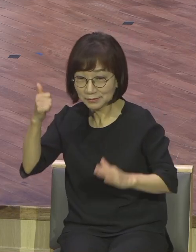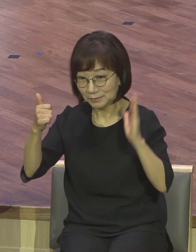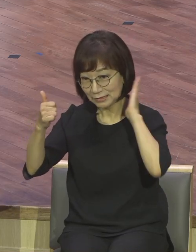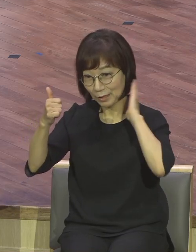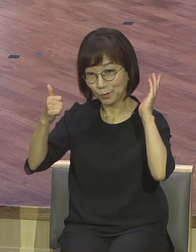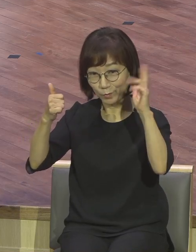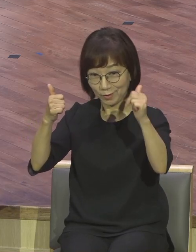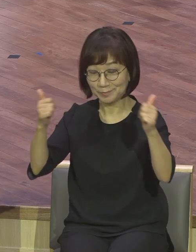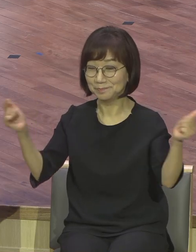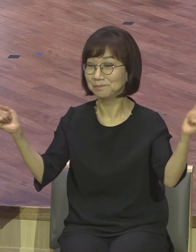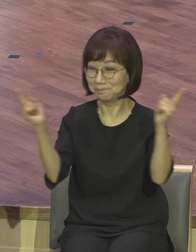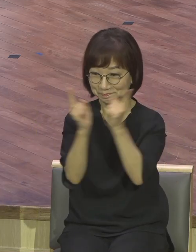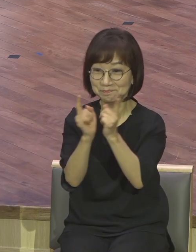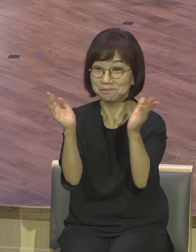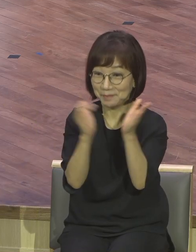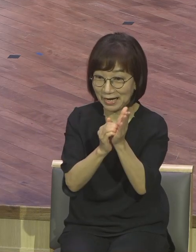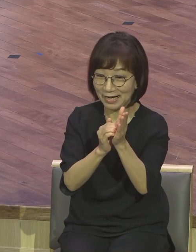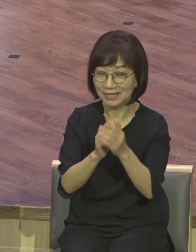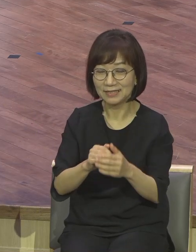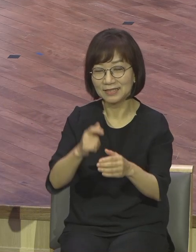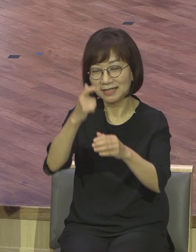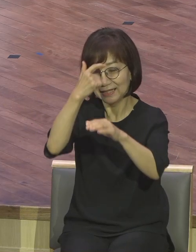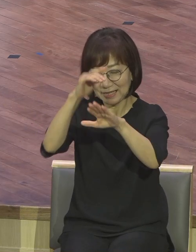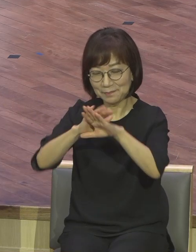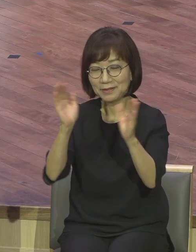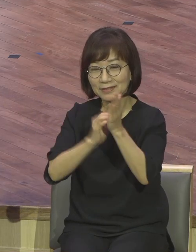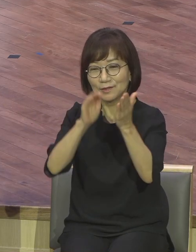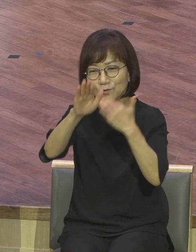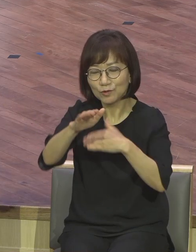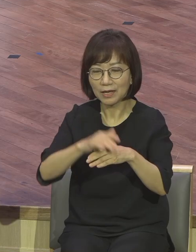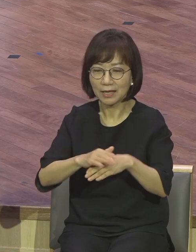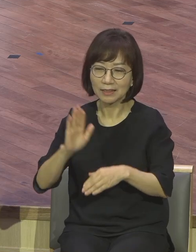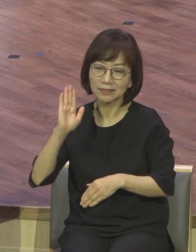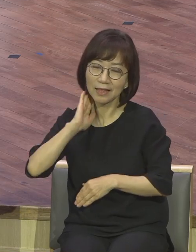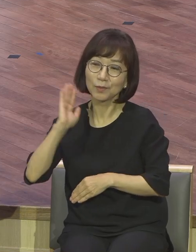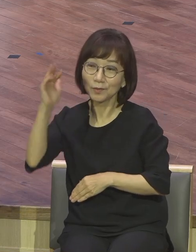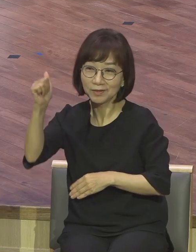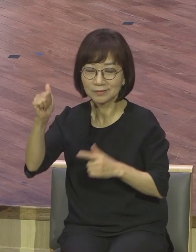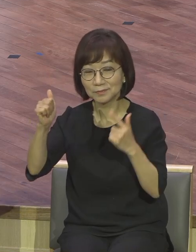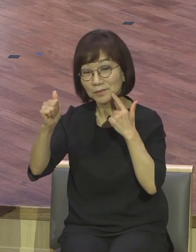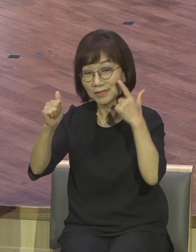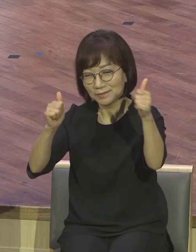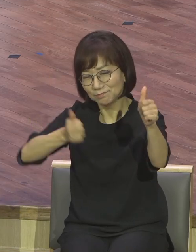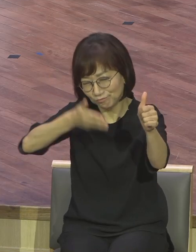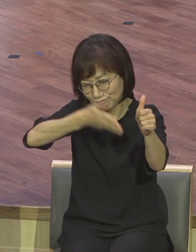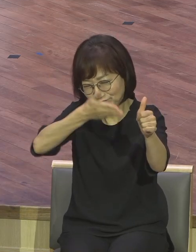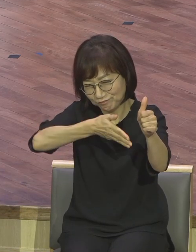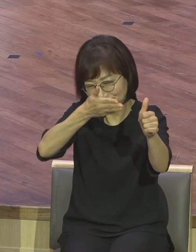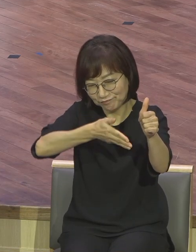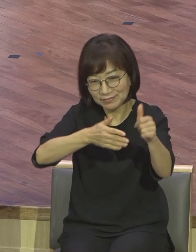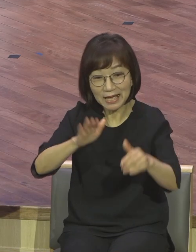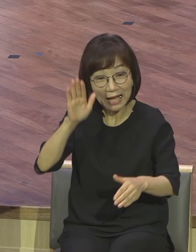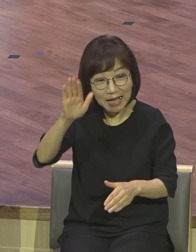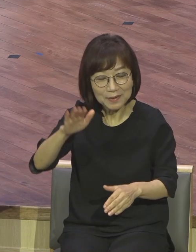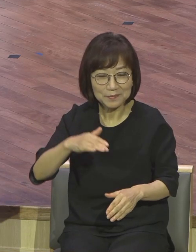기도회 후에 케네디 대통령이 빌리그람 목사님에게 백악관으로 다시